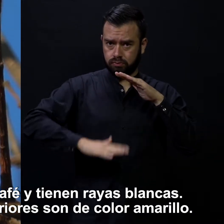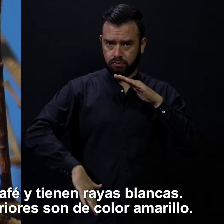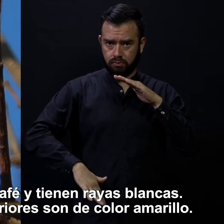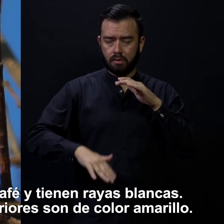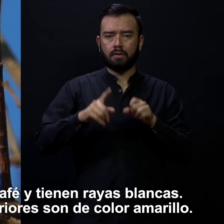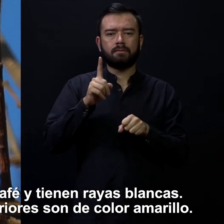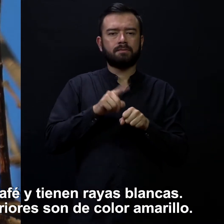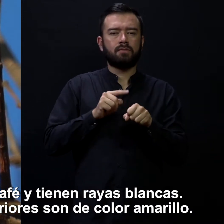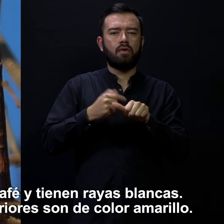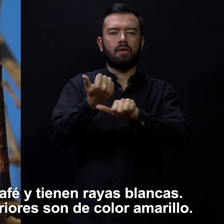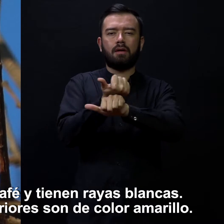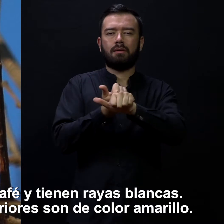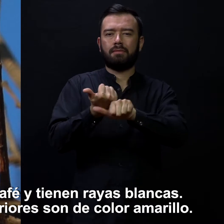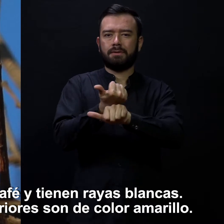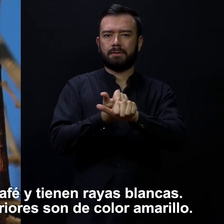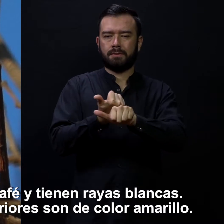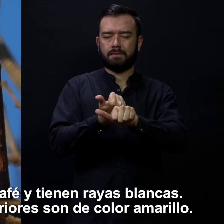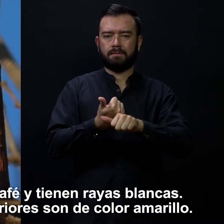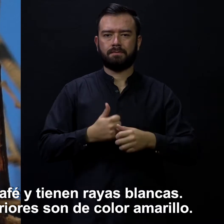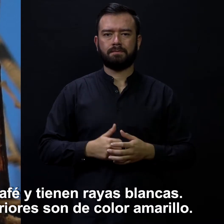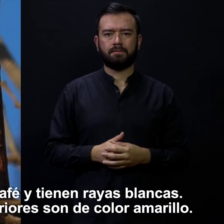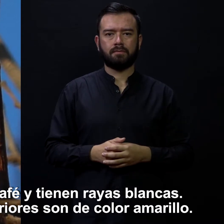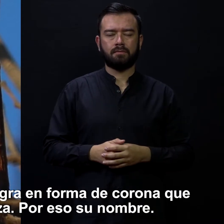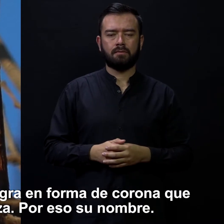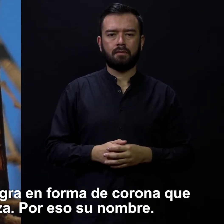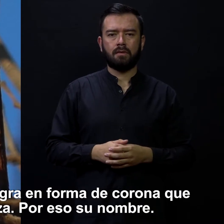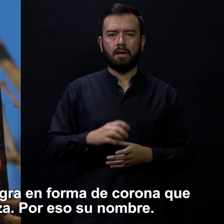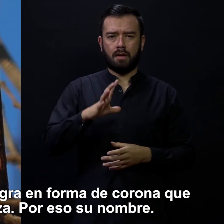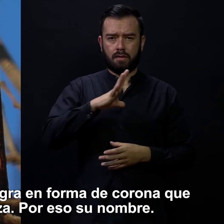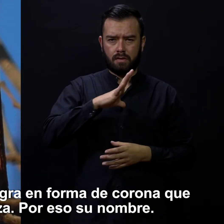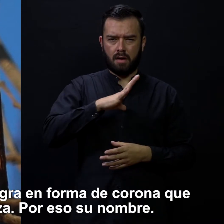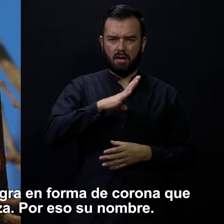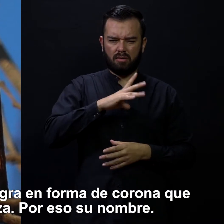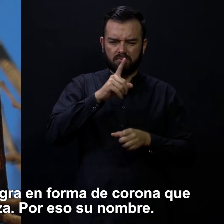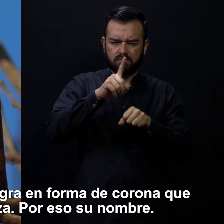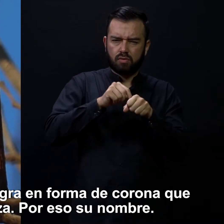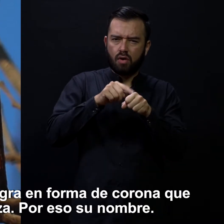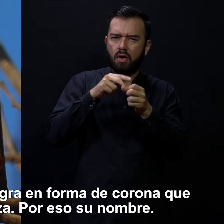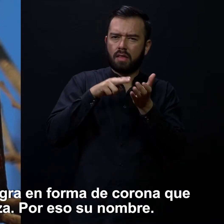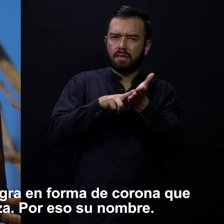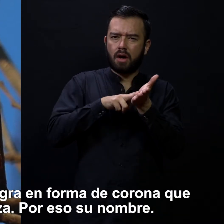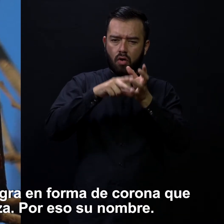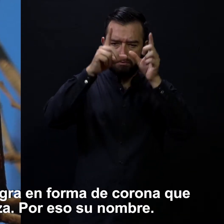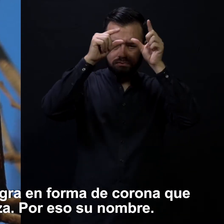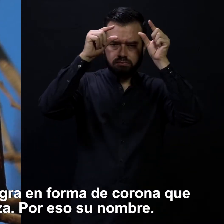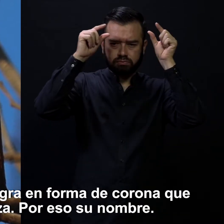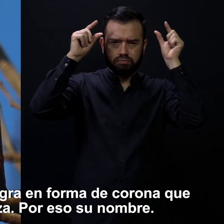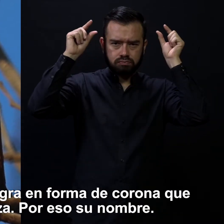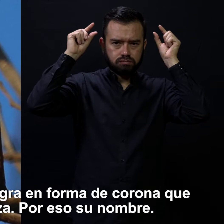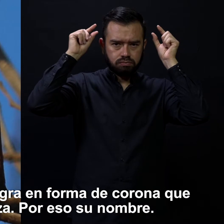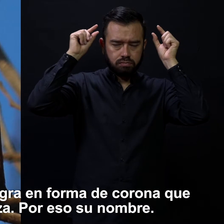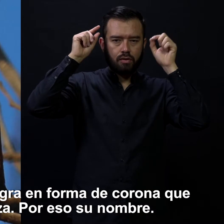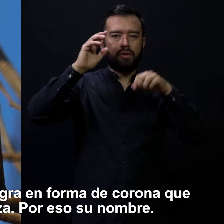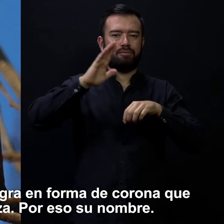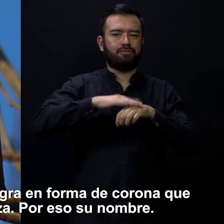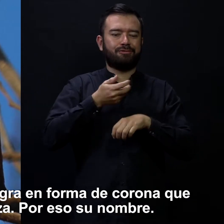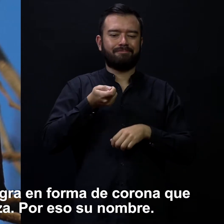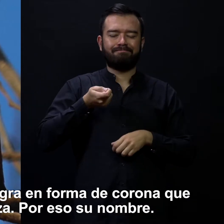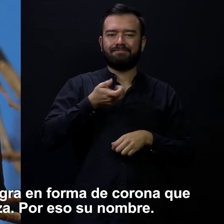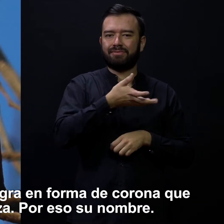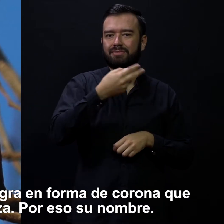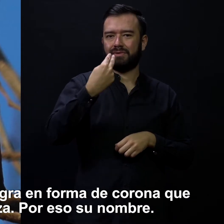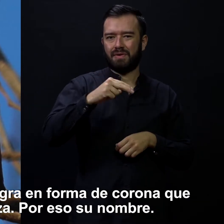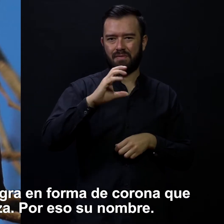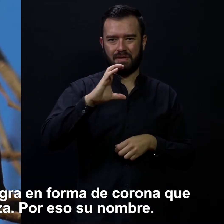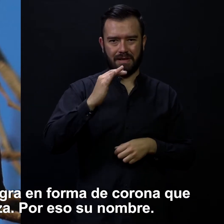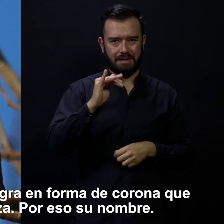inferiores son de color amarillo, tiene una mancha negra en forma de corona que tiene en la cabeza, por